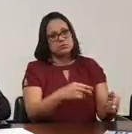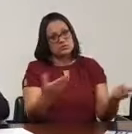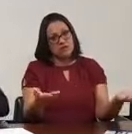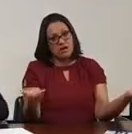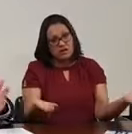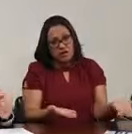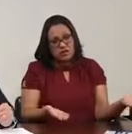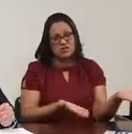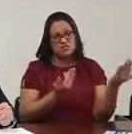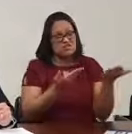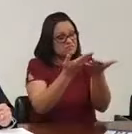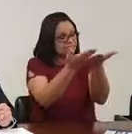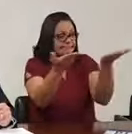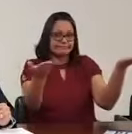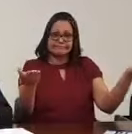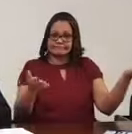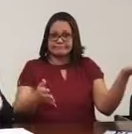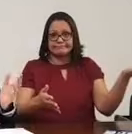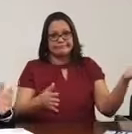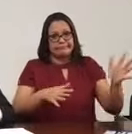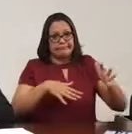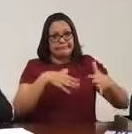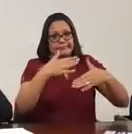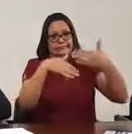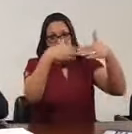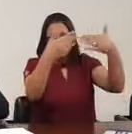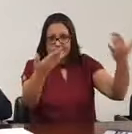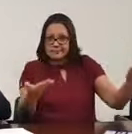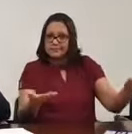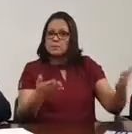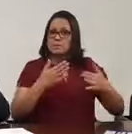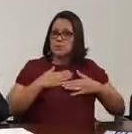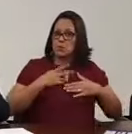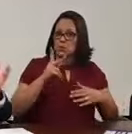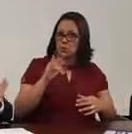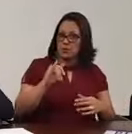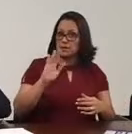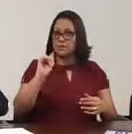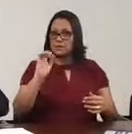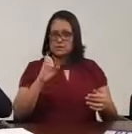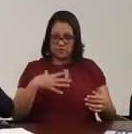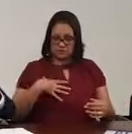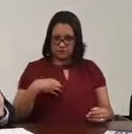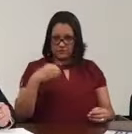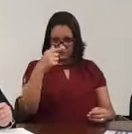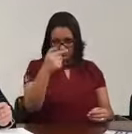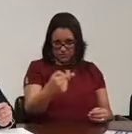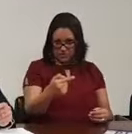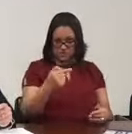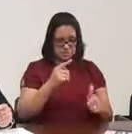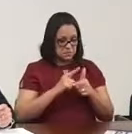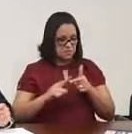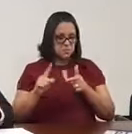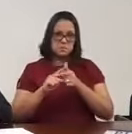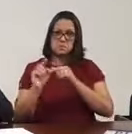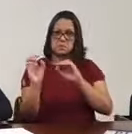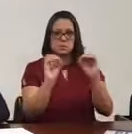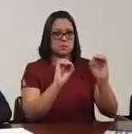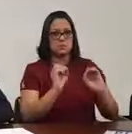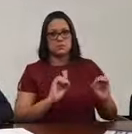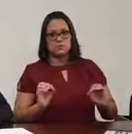está aí, tá? Crescemos, meu pai e minha mãe teve sete filhos, sem problema nenhum.